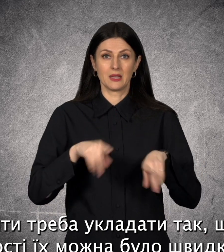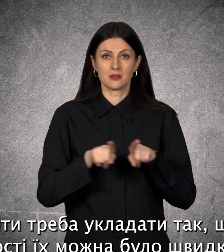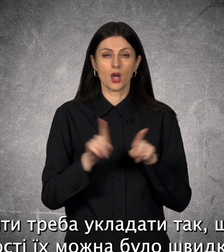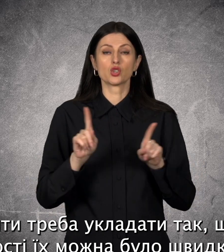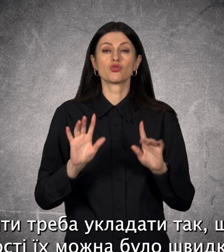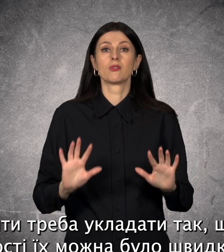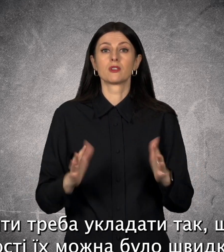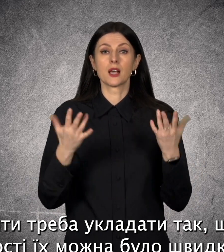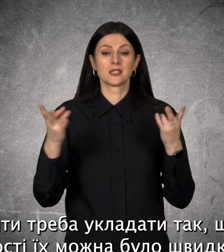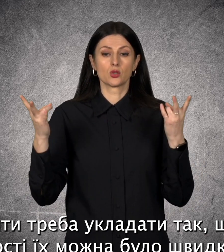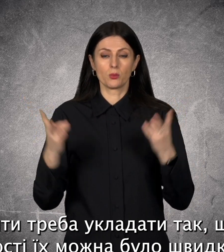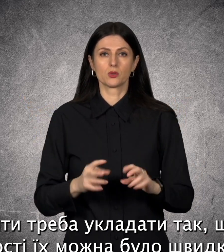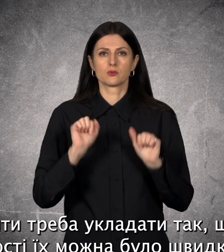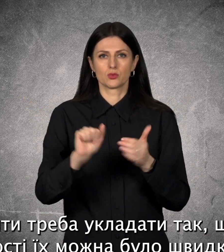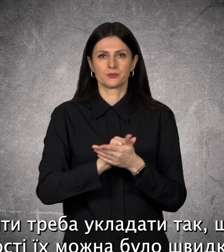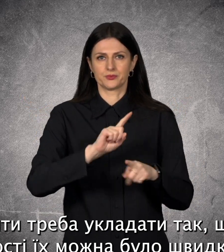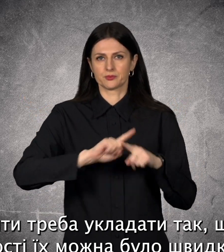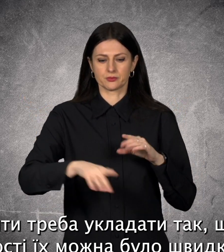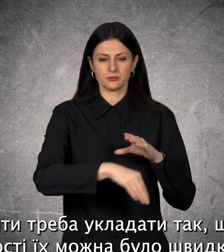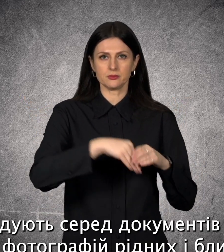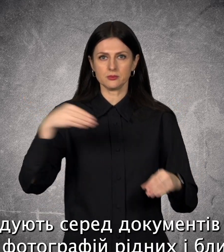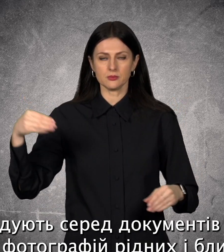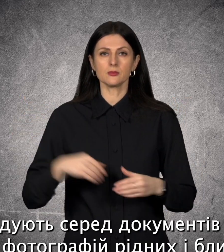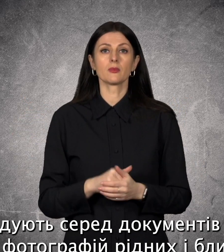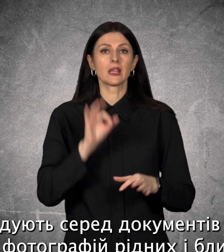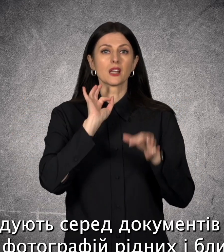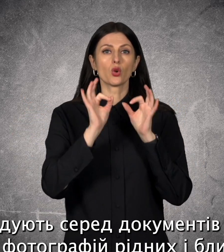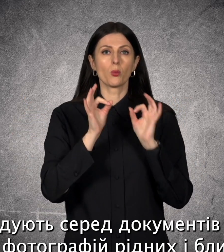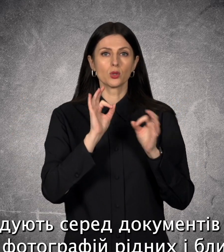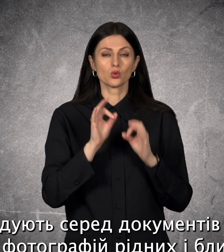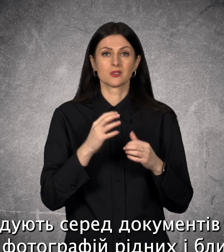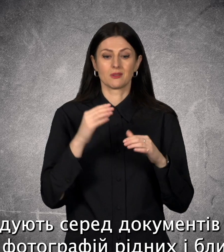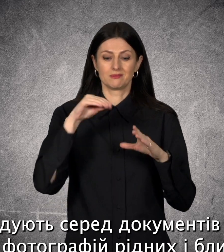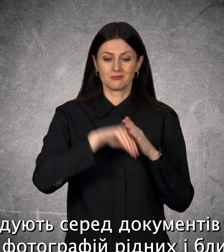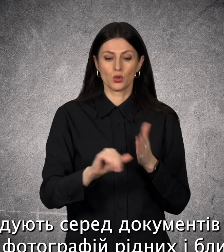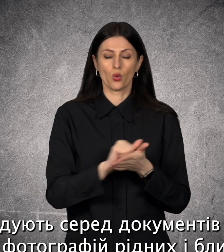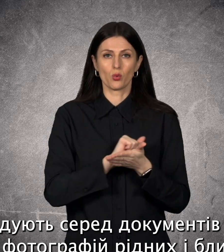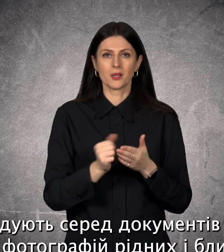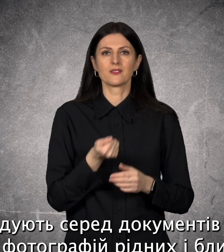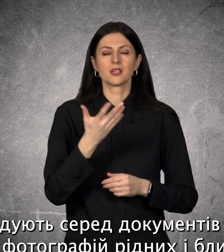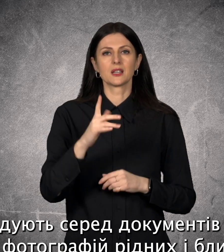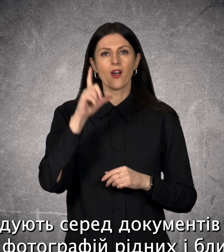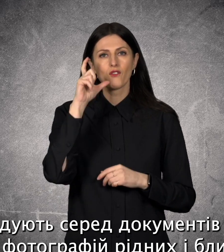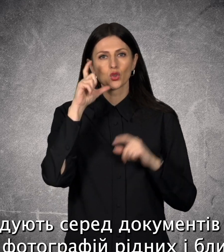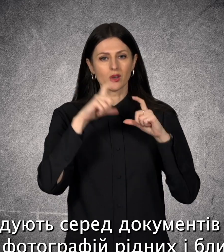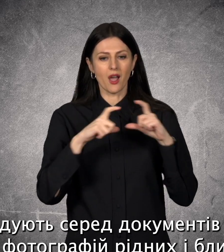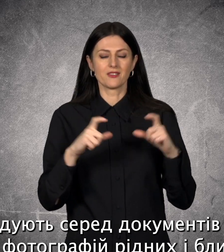необхідності їх можна було швидко дістати. Рекомендують серед документів тримати кілька фотографій рідних і близьких.